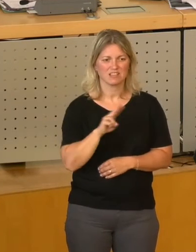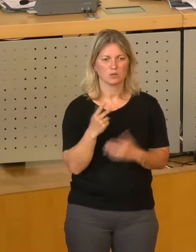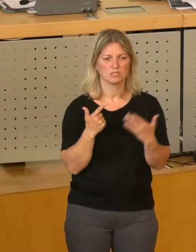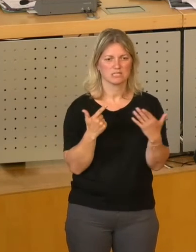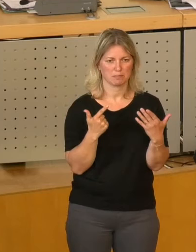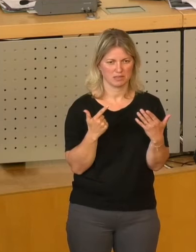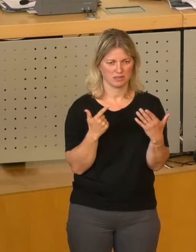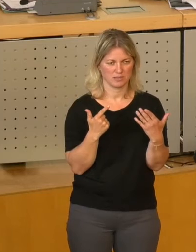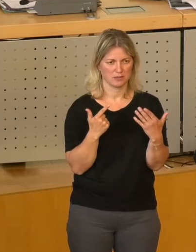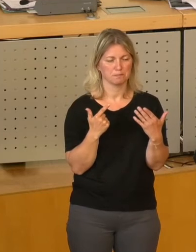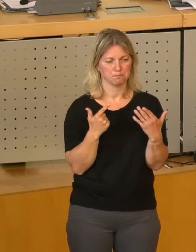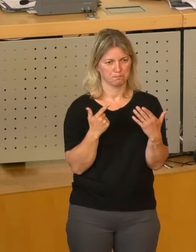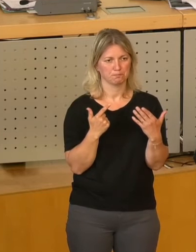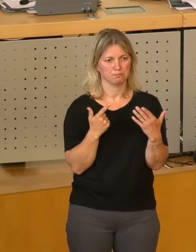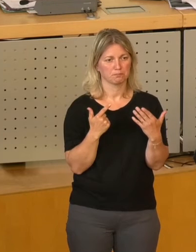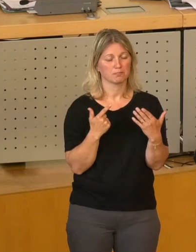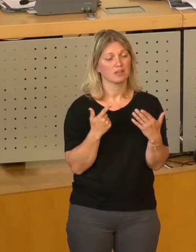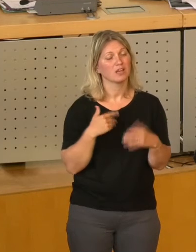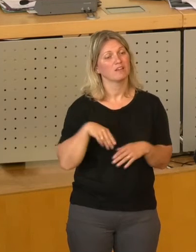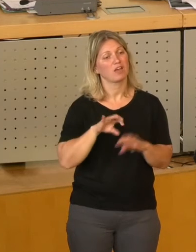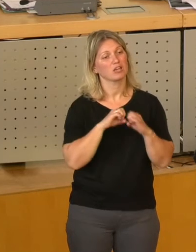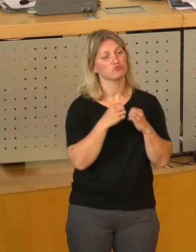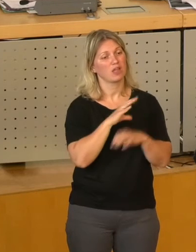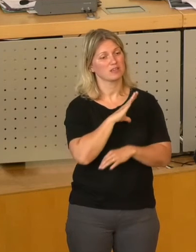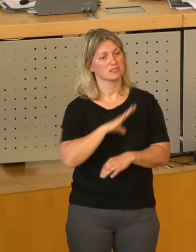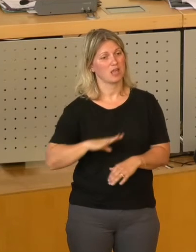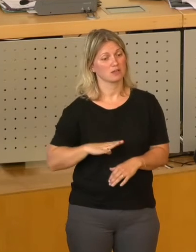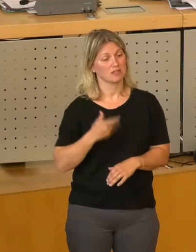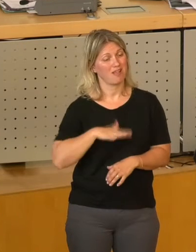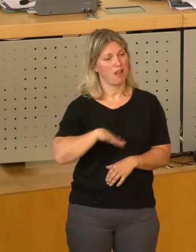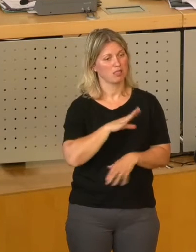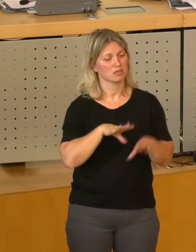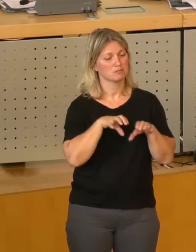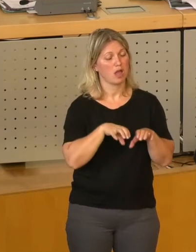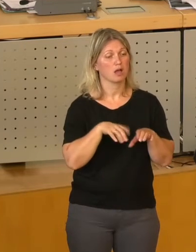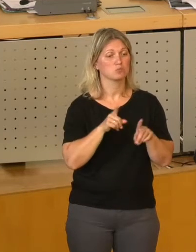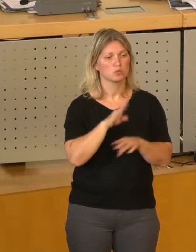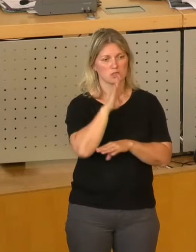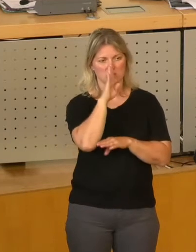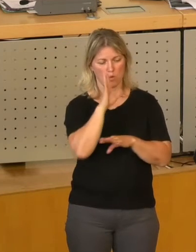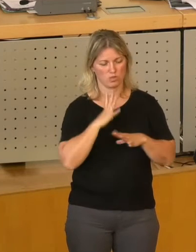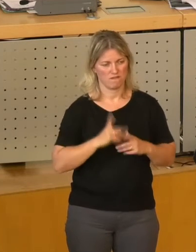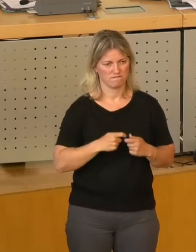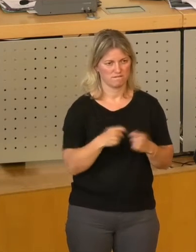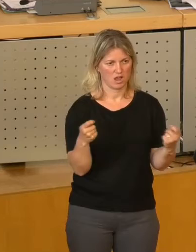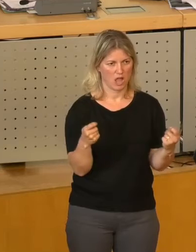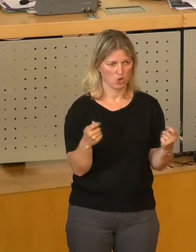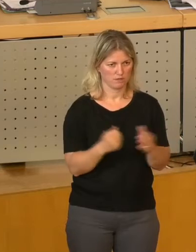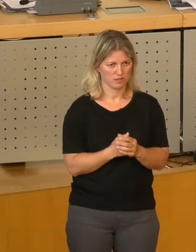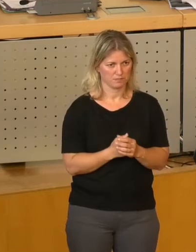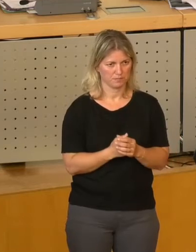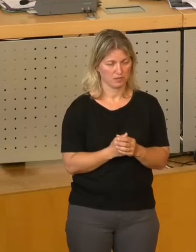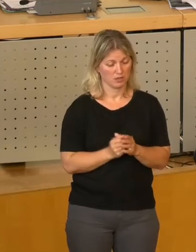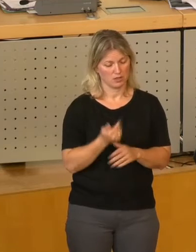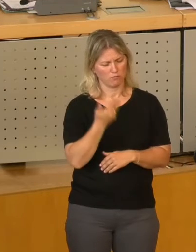2007 musste die Landesbank des Freistaates Sachsen notverkauft werden. Die Landesbank, die damals im